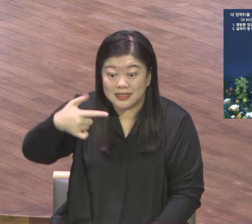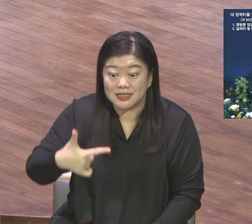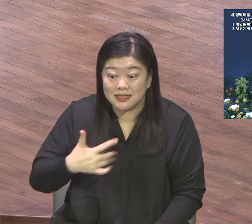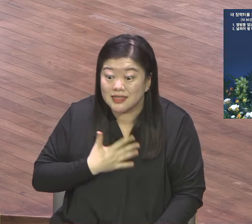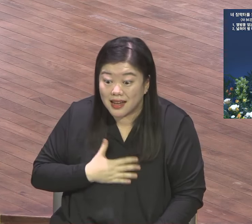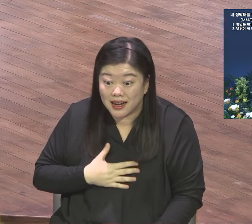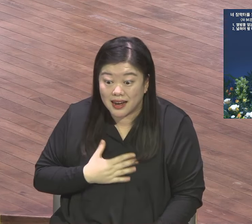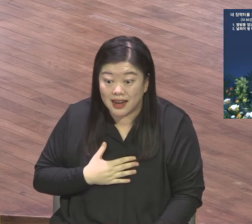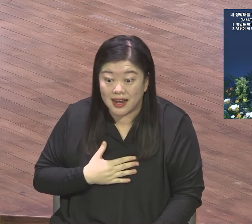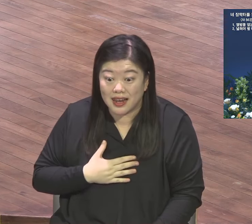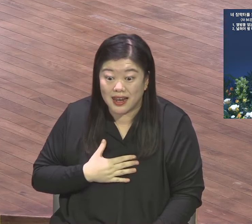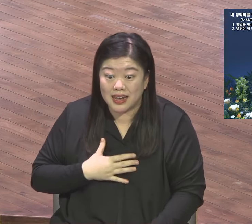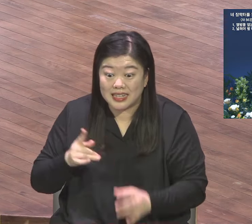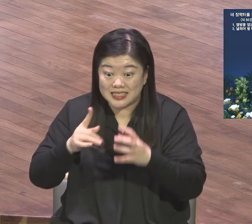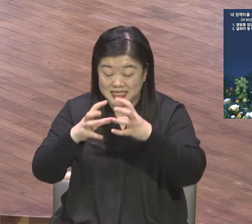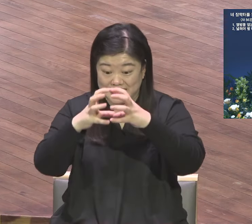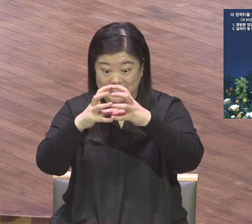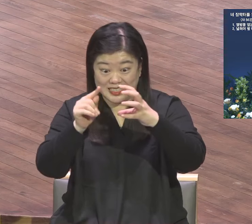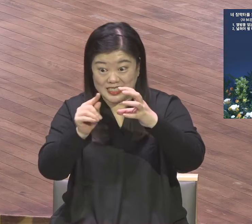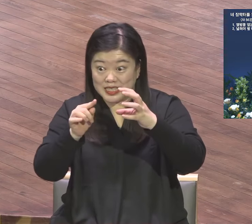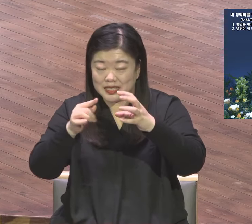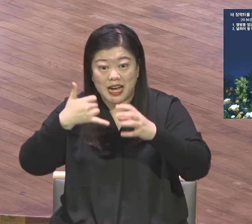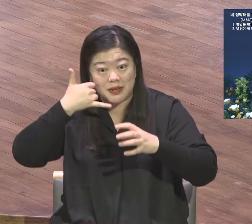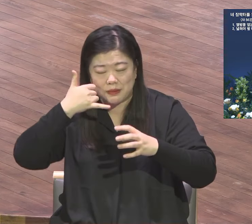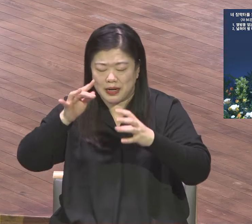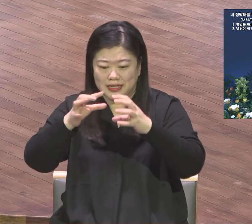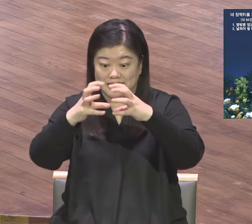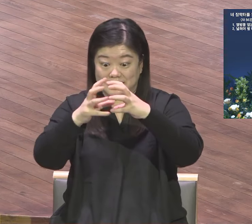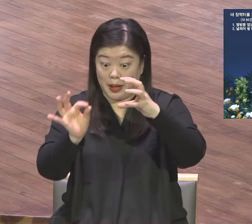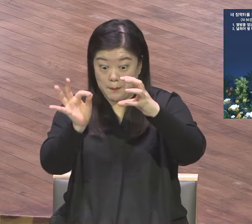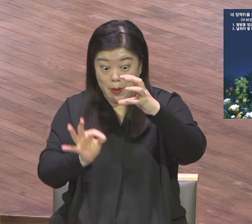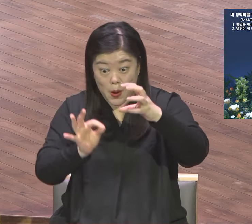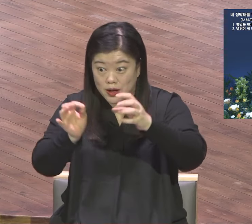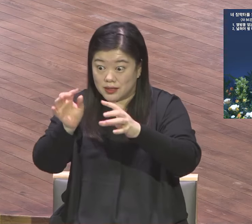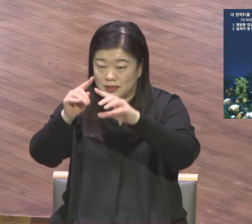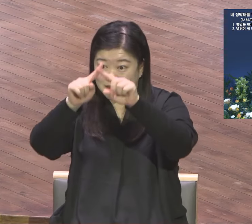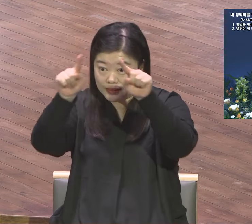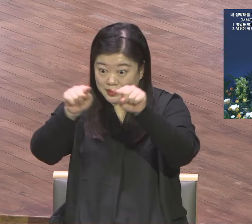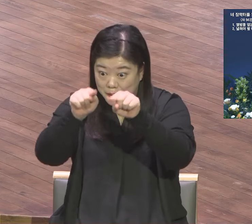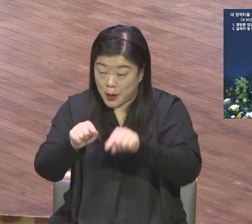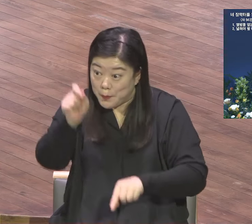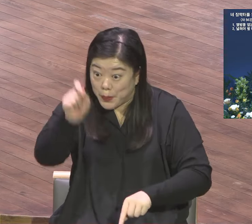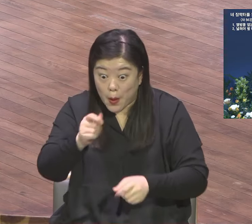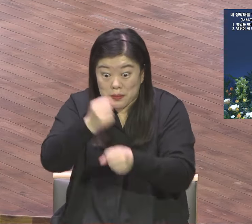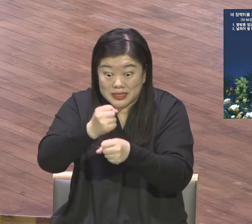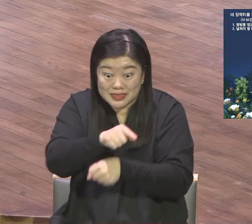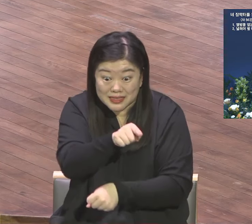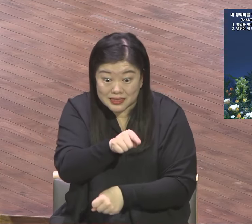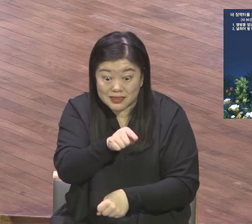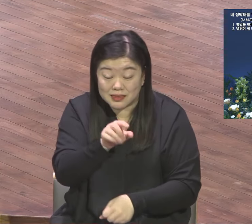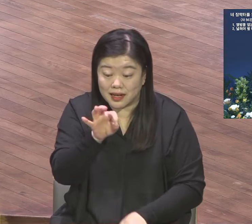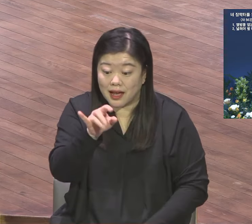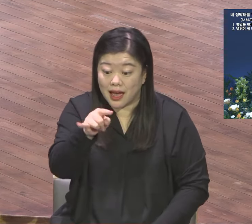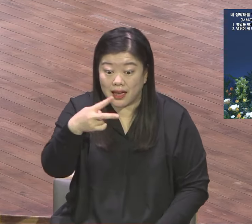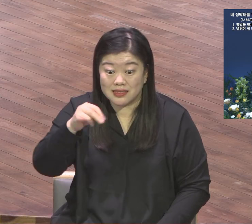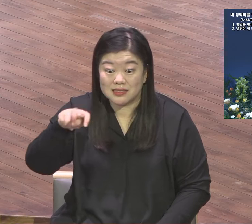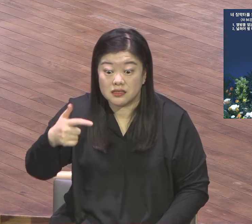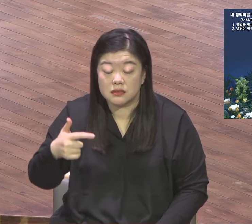그 주시겠다고 하나를 말씀하고 있는데 그래서 여러분 알고 있잖아요 777 은약을